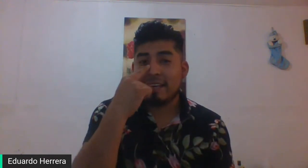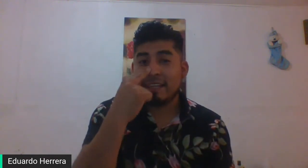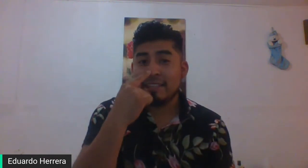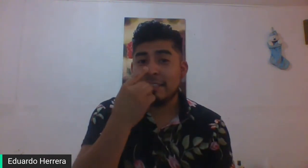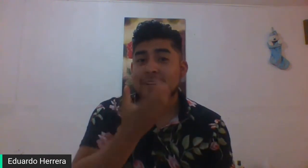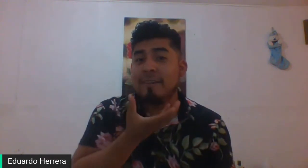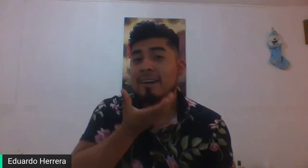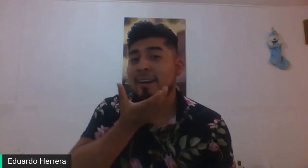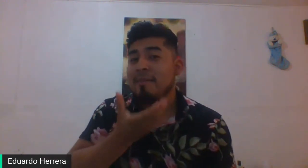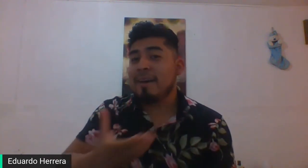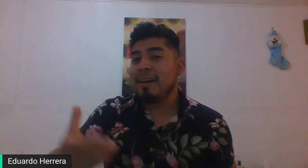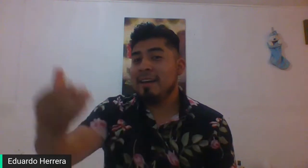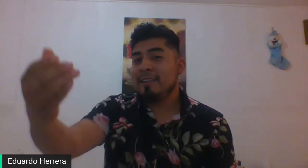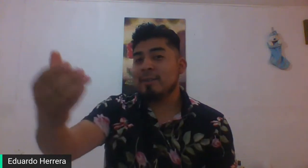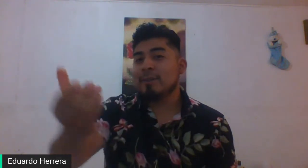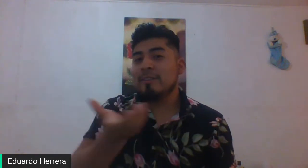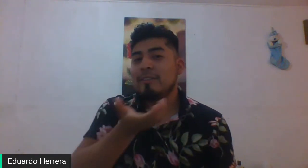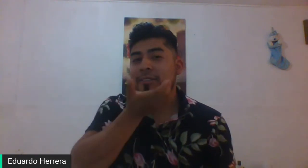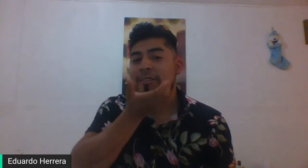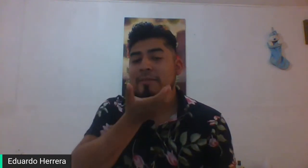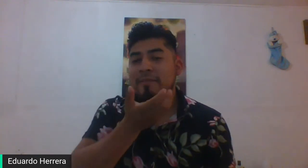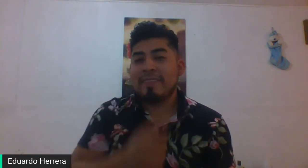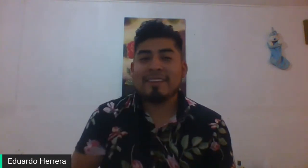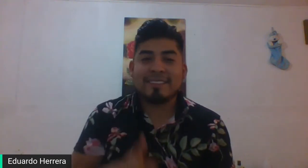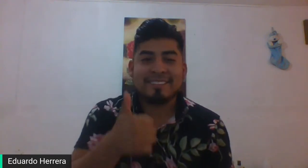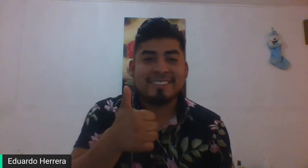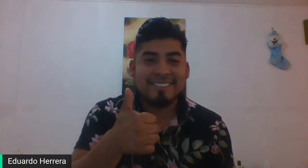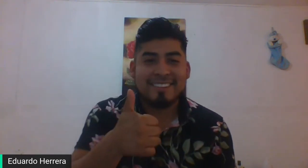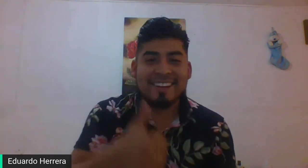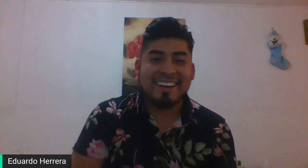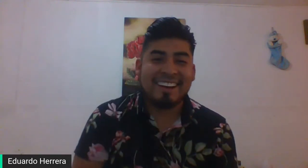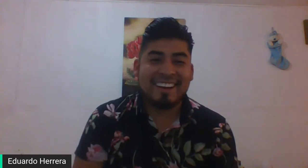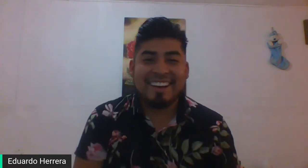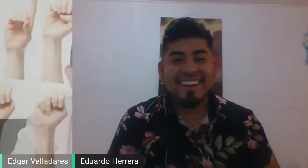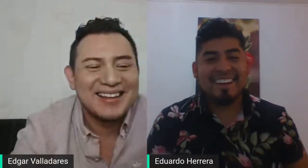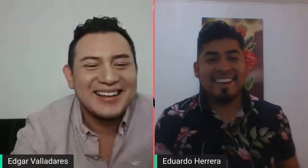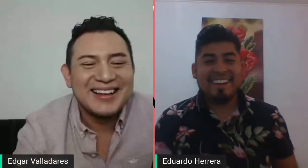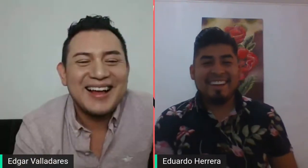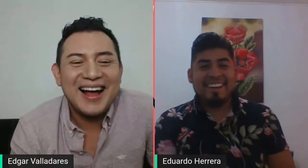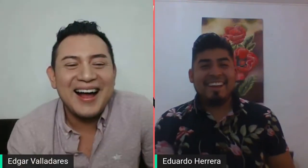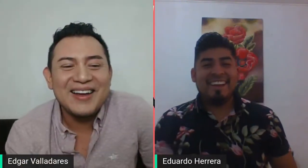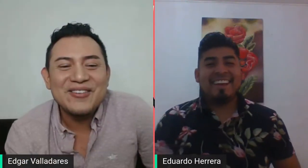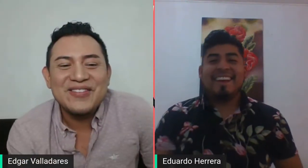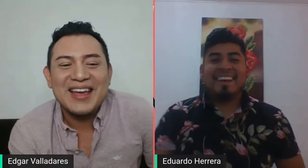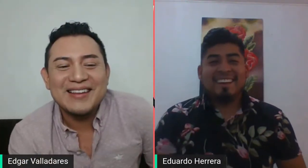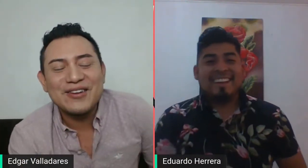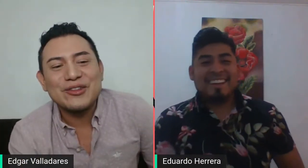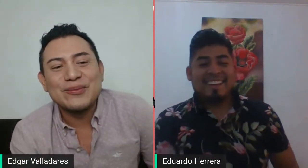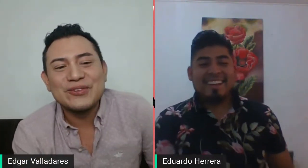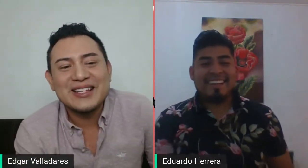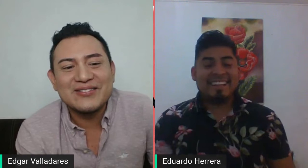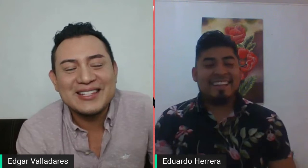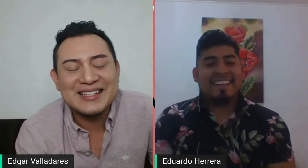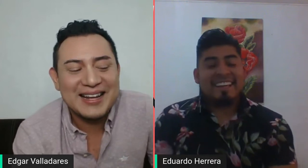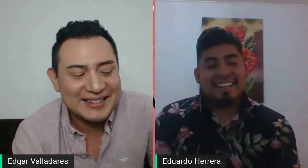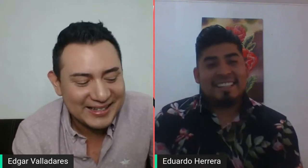nariz de guacamayoyo. Mucho. Ay, muy bien, Eduardo. Muchas, muchas gracias.